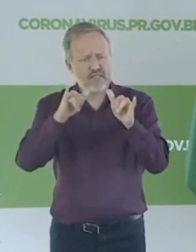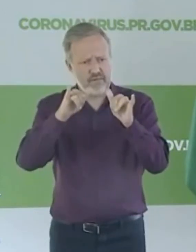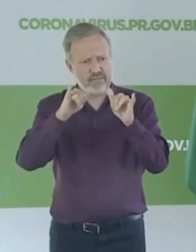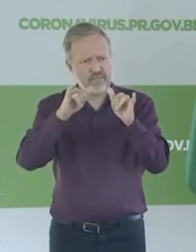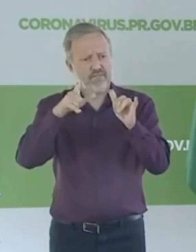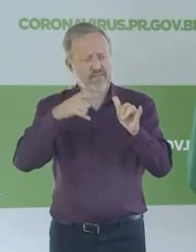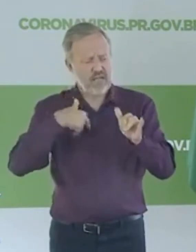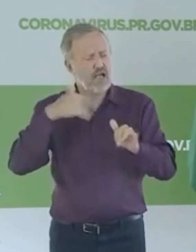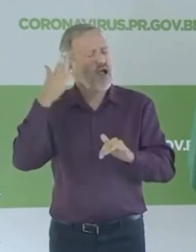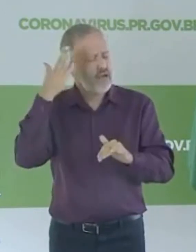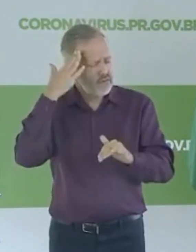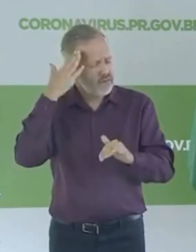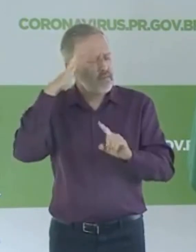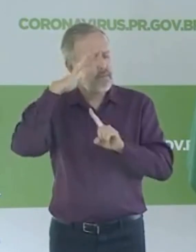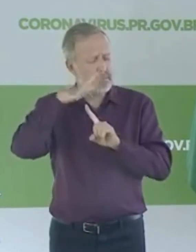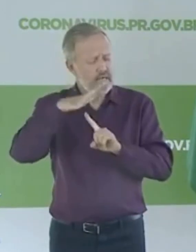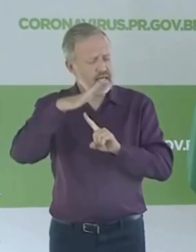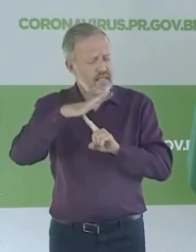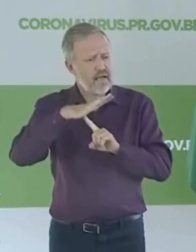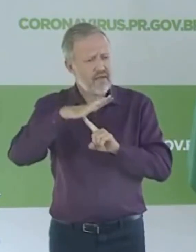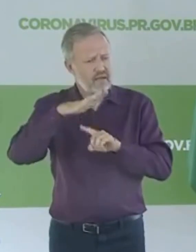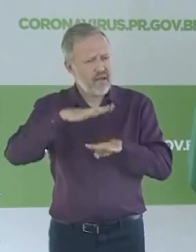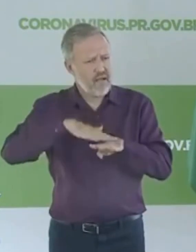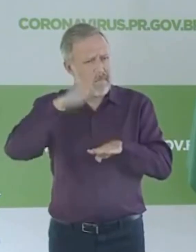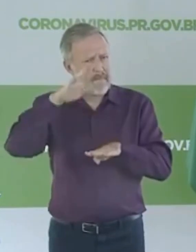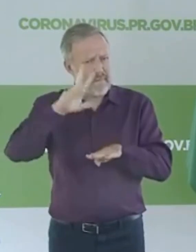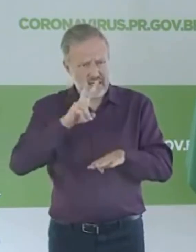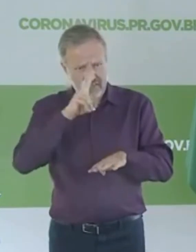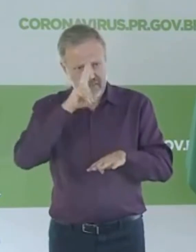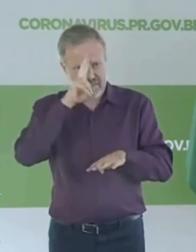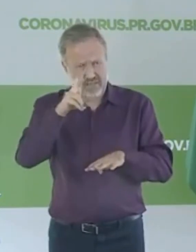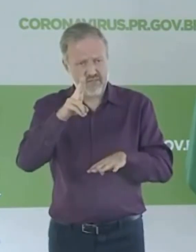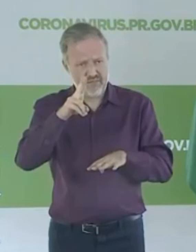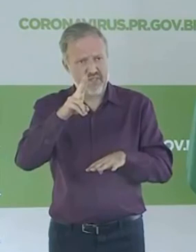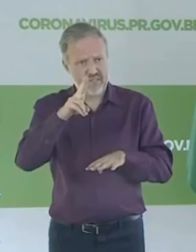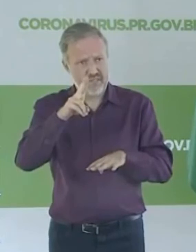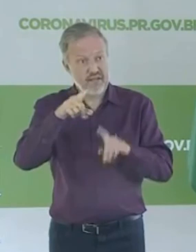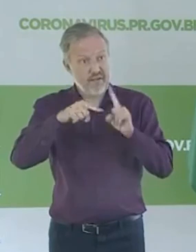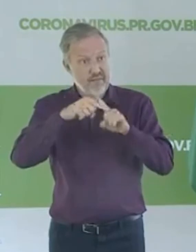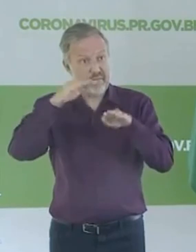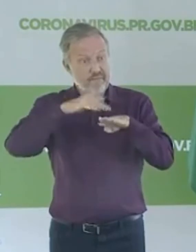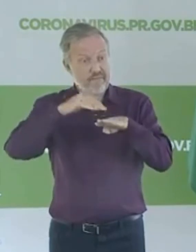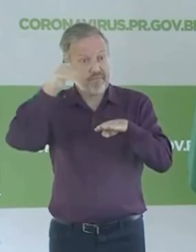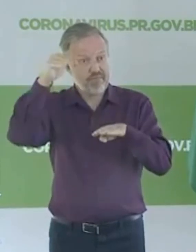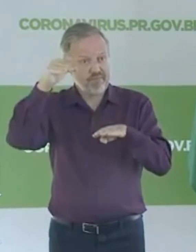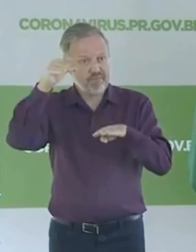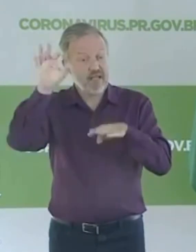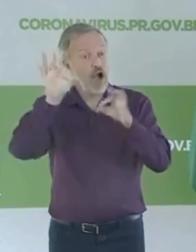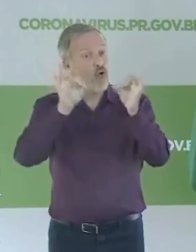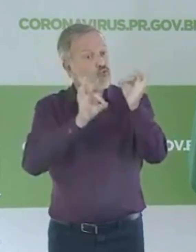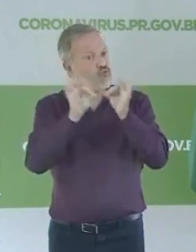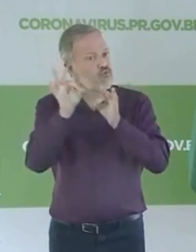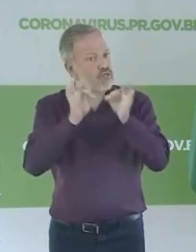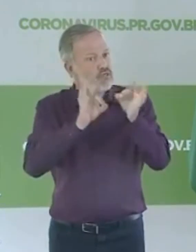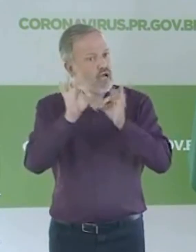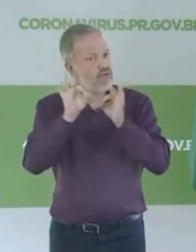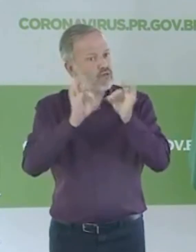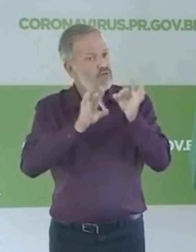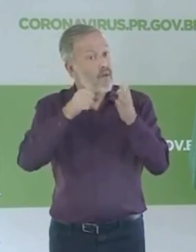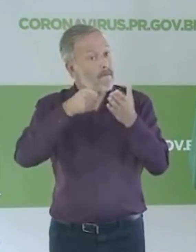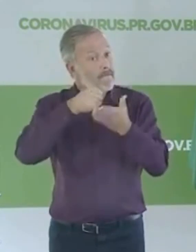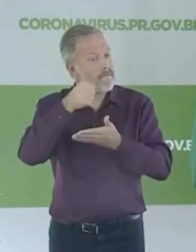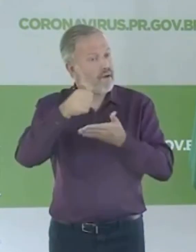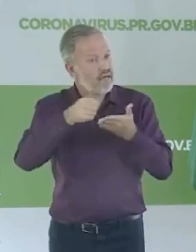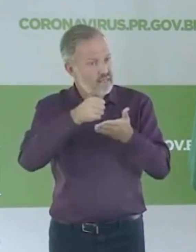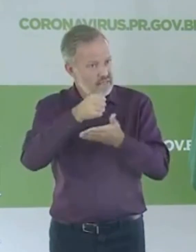mais forte dessa crise que assola o planeta todo. Mas acima de tudo, os cuidados básicos que você tem que ter, que a